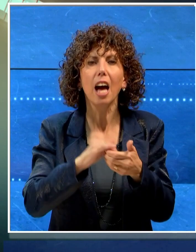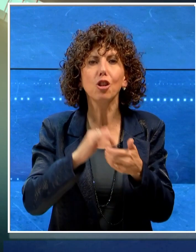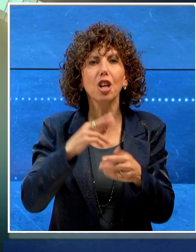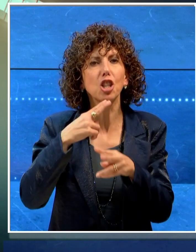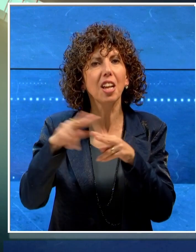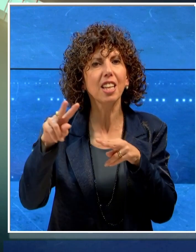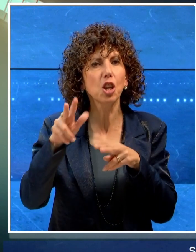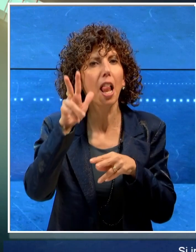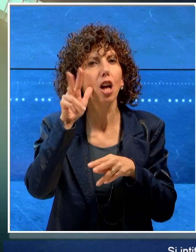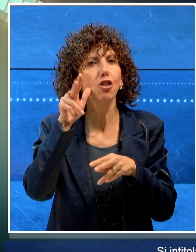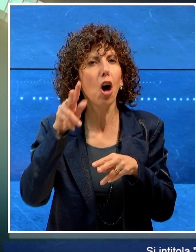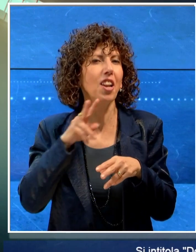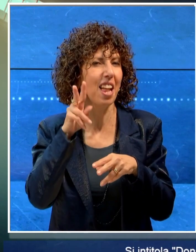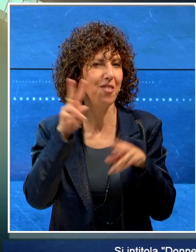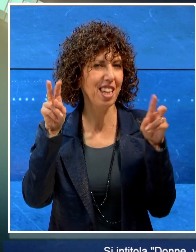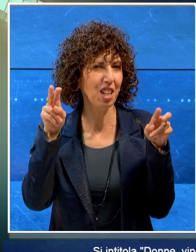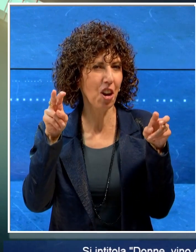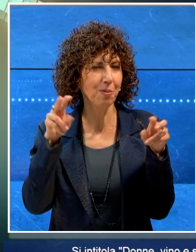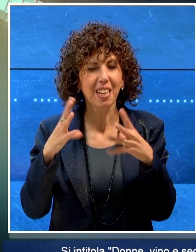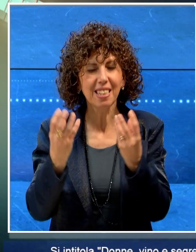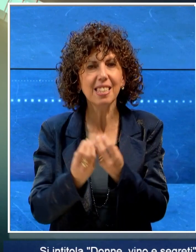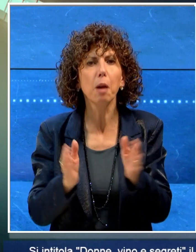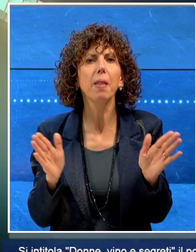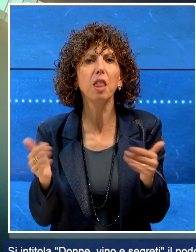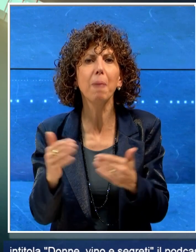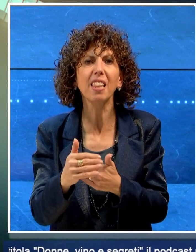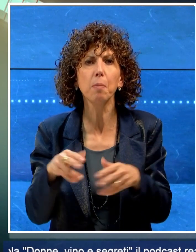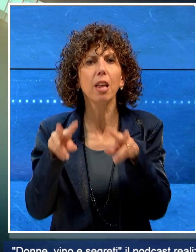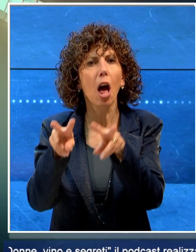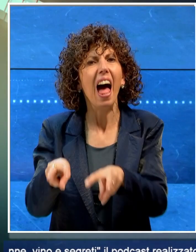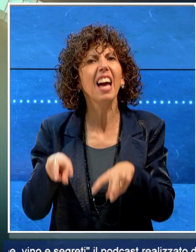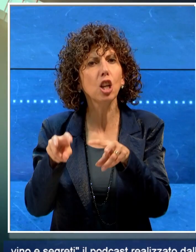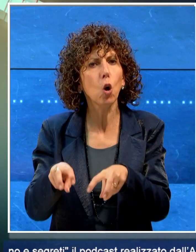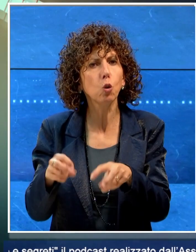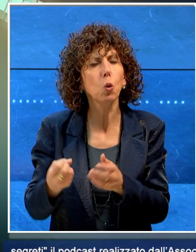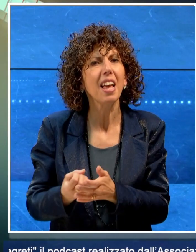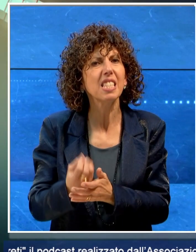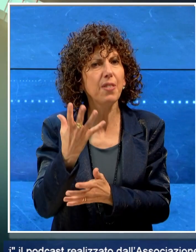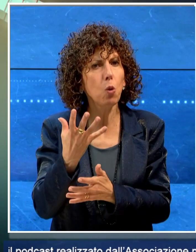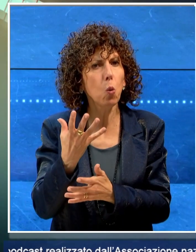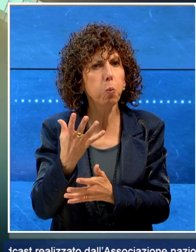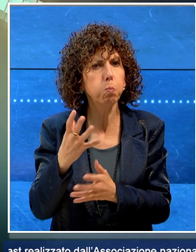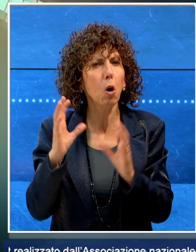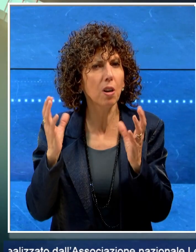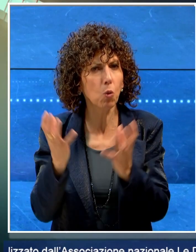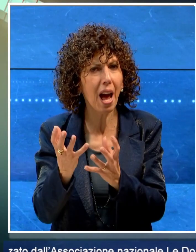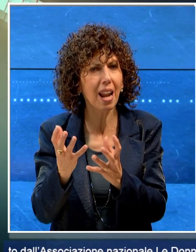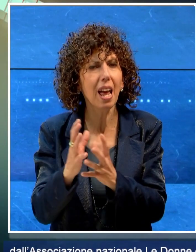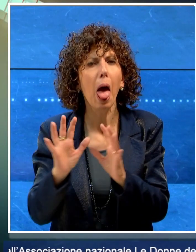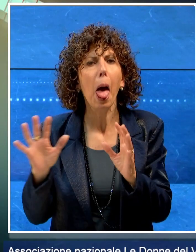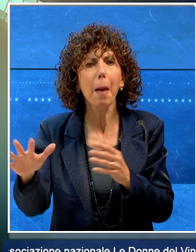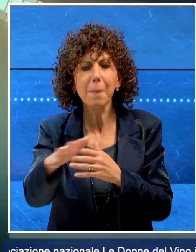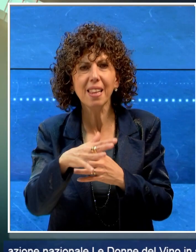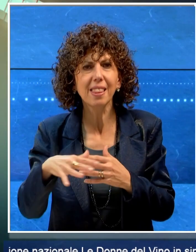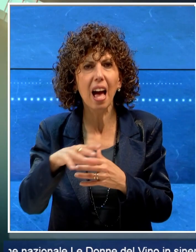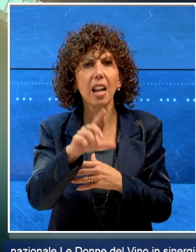Donne del Vino, in sinergia con il Dipartimento Agricoltura, Sviluppo Rurale e Ambientale della Regione